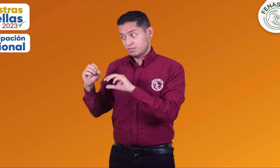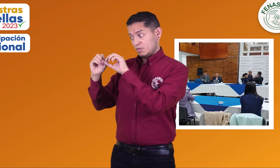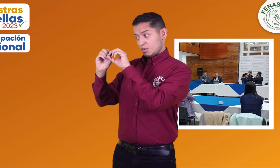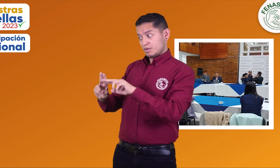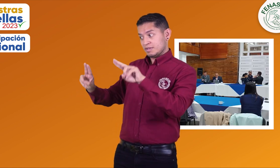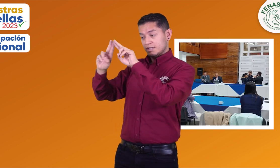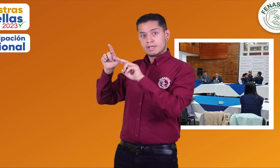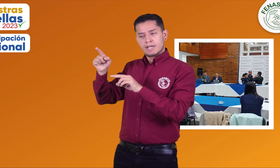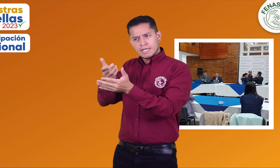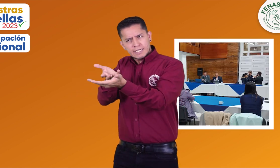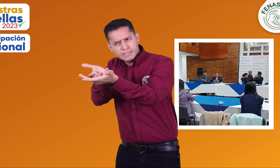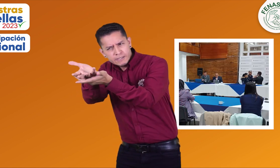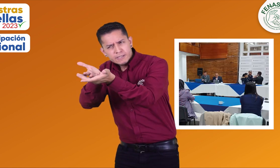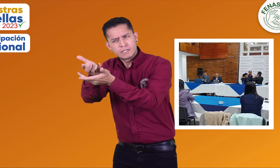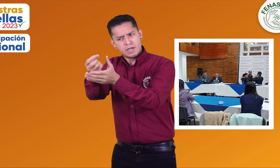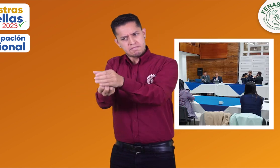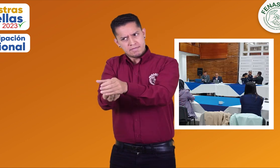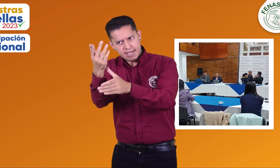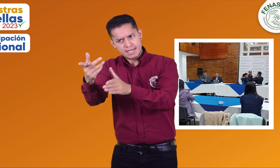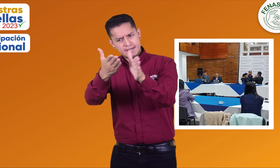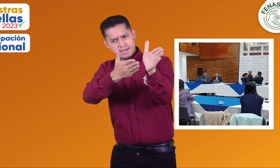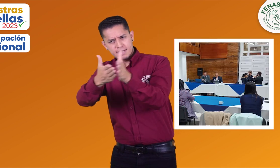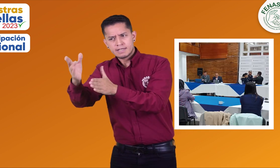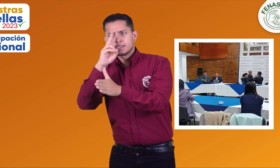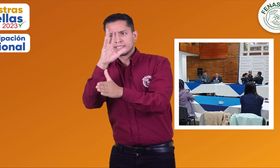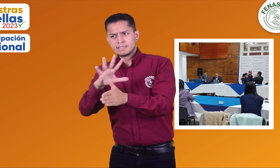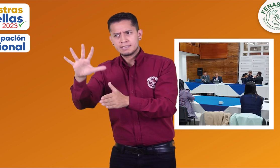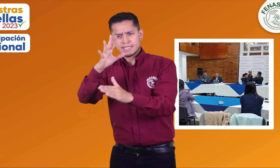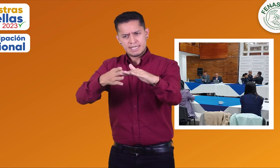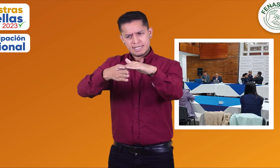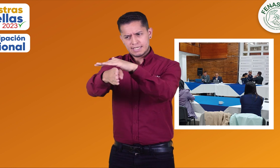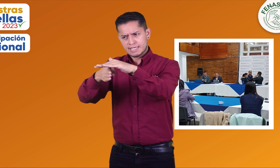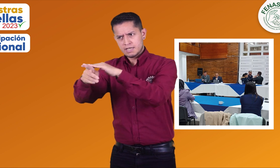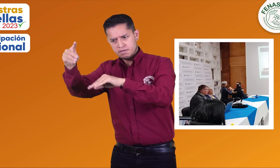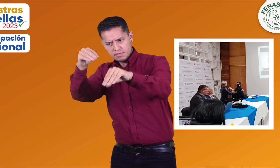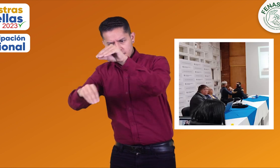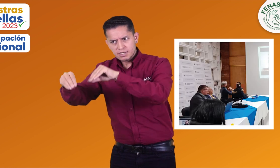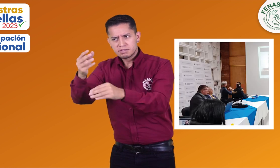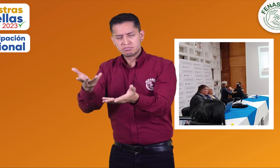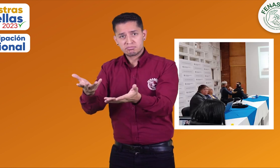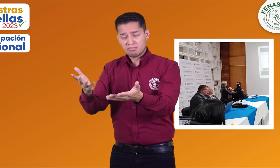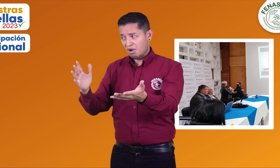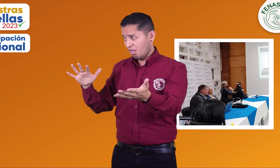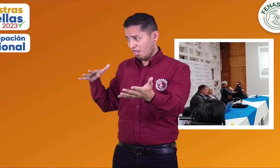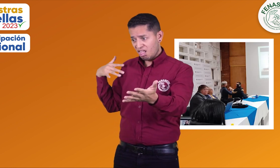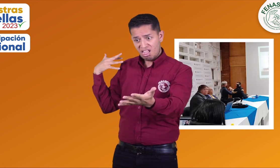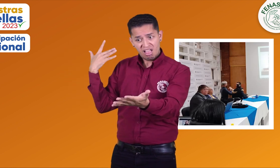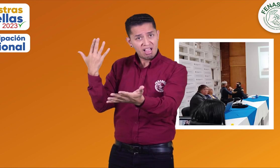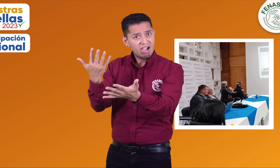en el año 2016, el cual además está incluido en el Plan de Desarrollo del actual Gobierno,